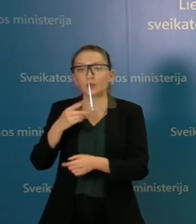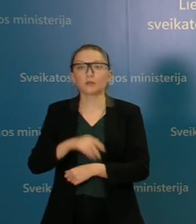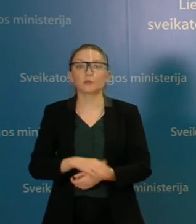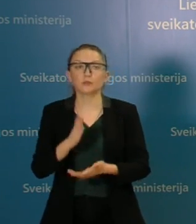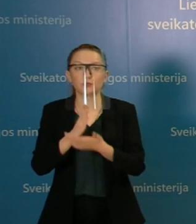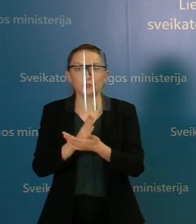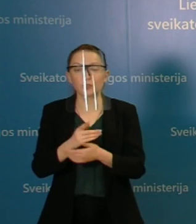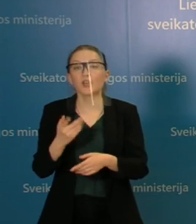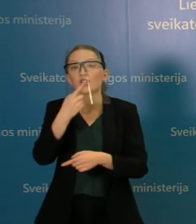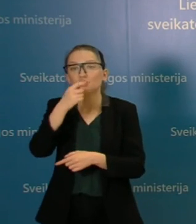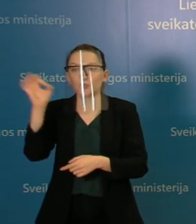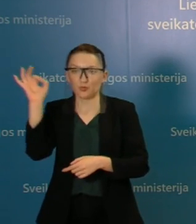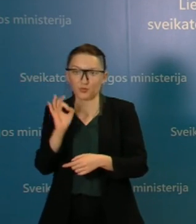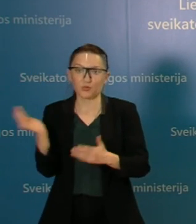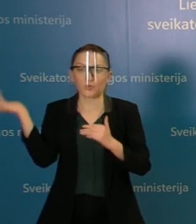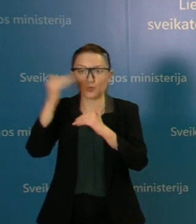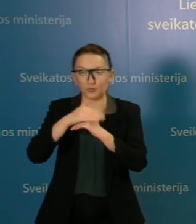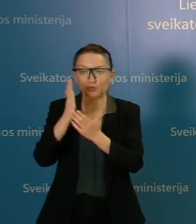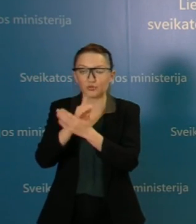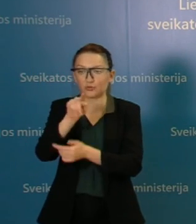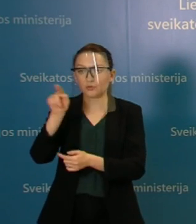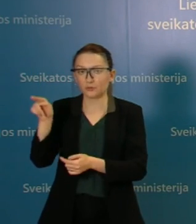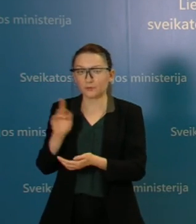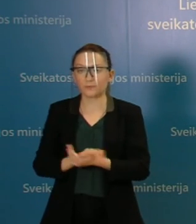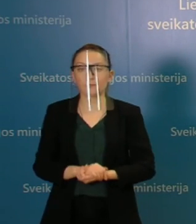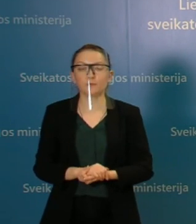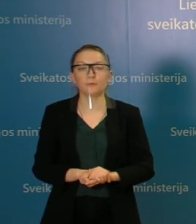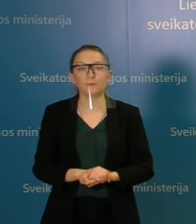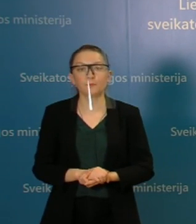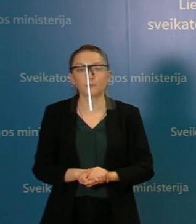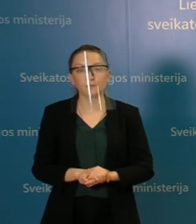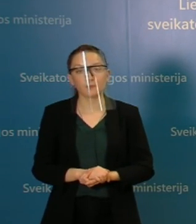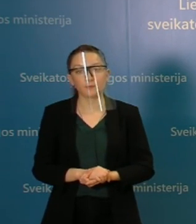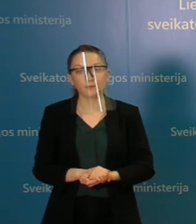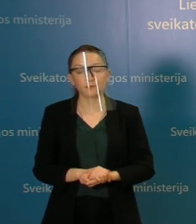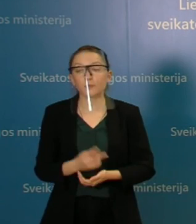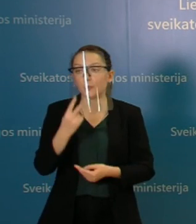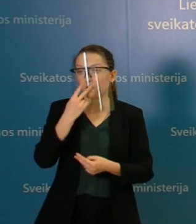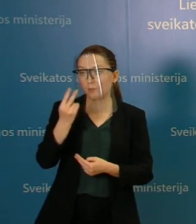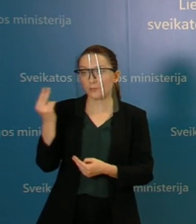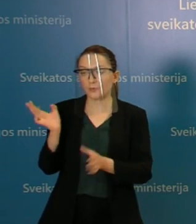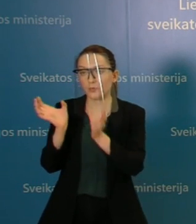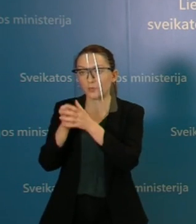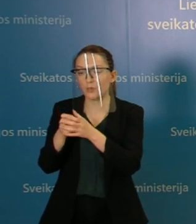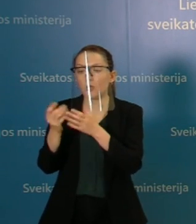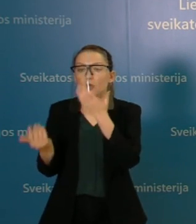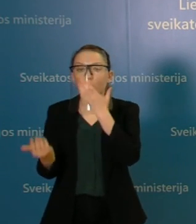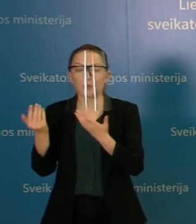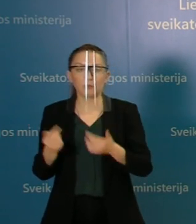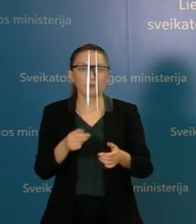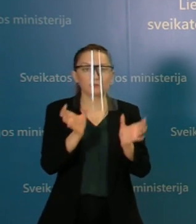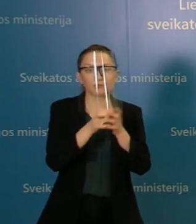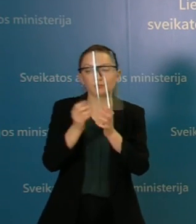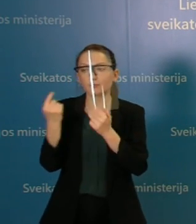ir priemokas. Tai yra ne tik tai vaisto kaina, bet ir priemoka. Tai matyti yra dugalimi sprendimo